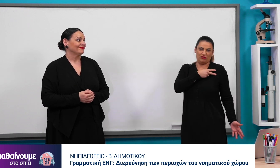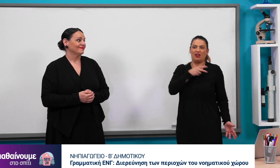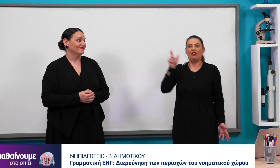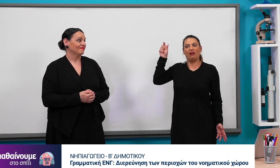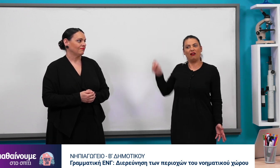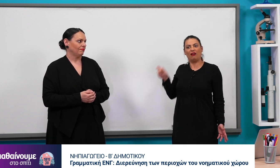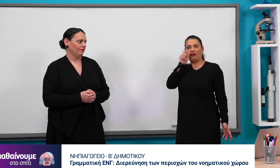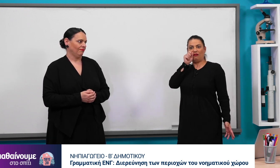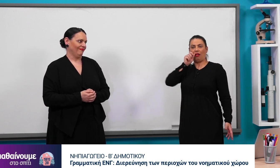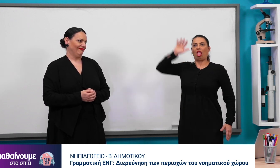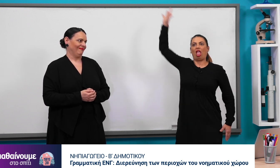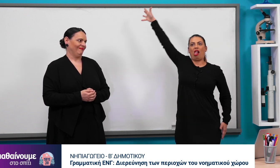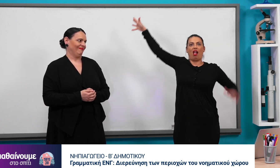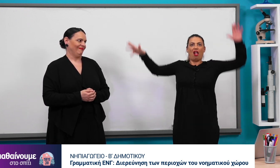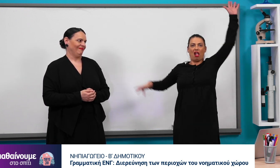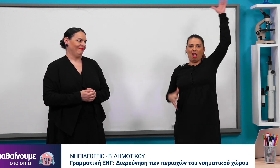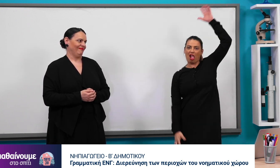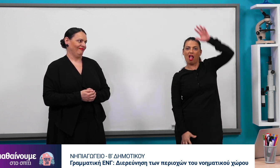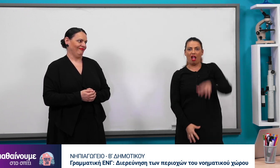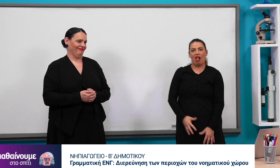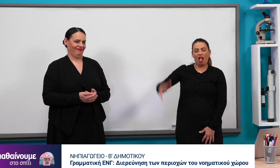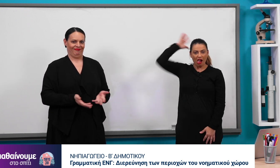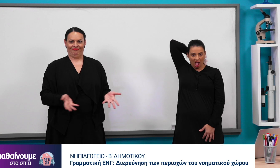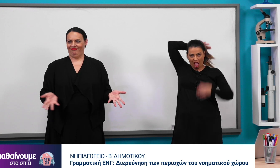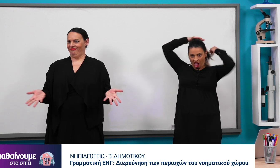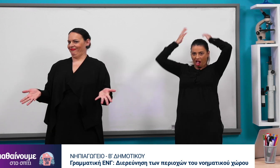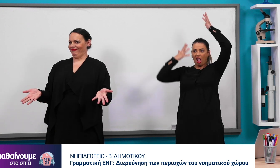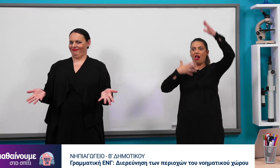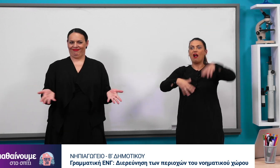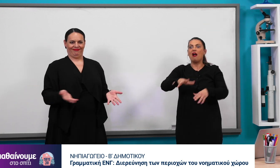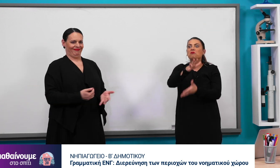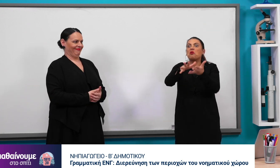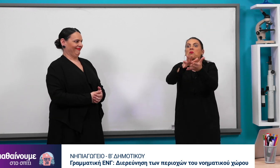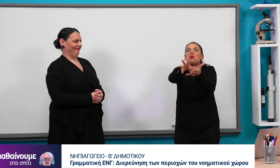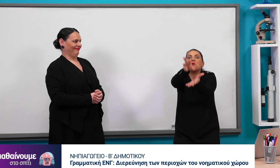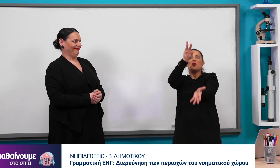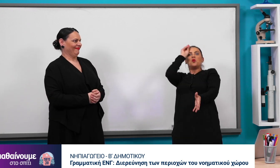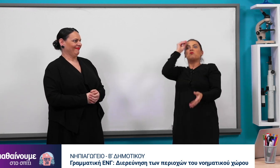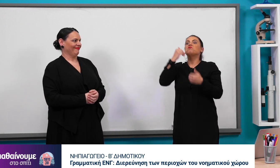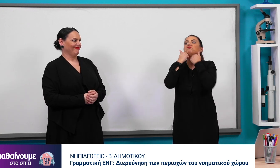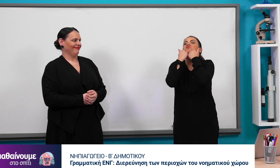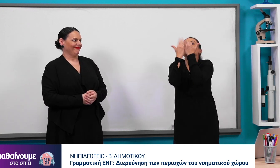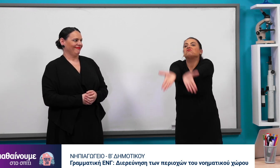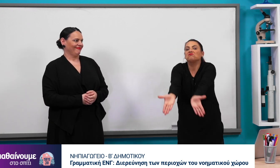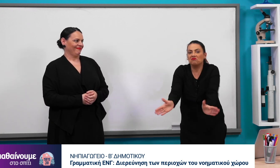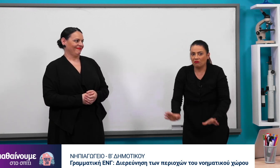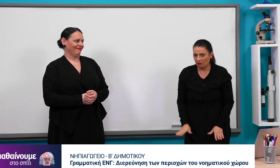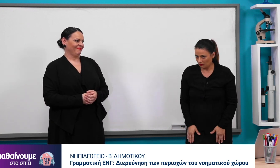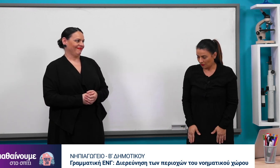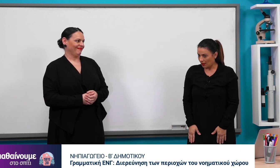Μπράβο, πολύ σωστά. Δείχνει κάποια νοήματα, το οποίο είναι πάρα πολύ ψηλά από το κεφάλι, πολύ αριστερά, πολύ χαμηλά. Και